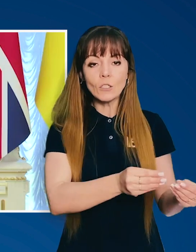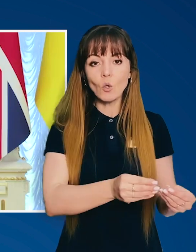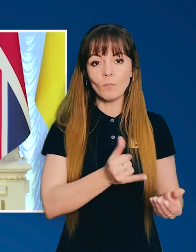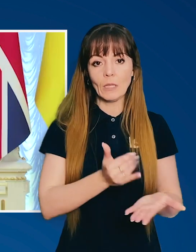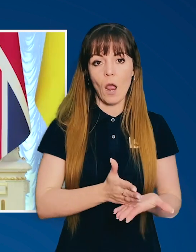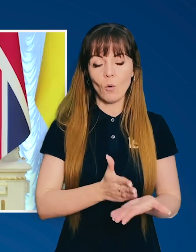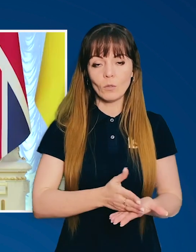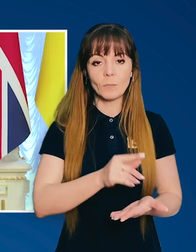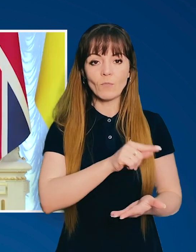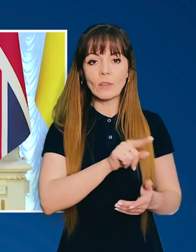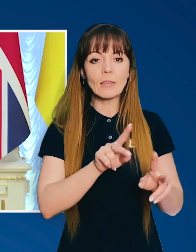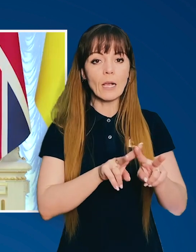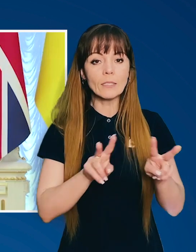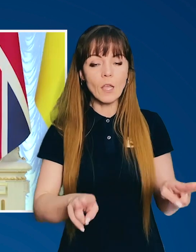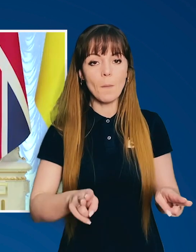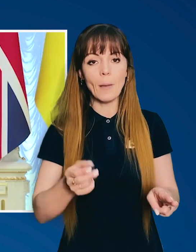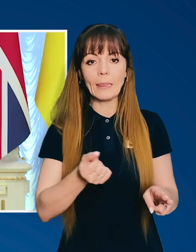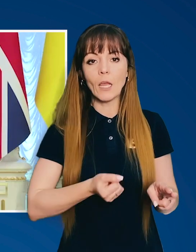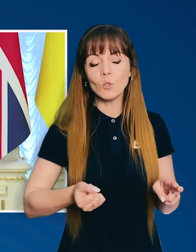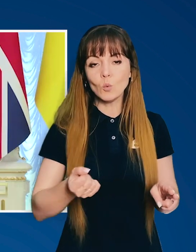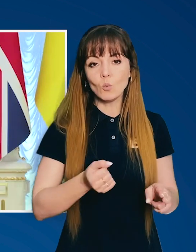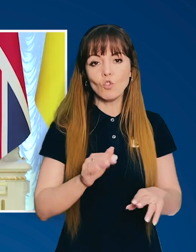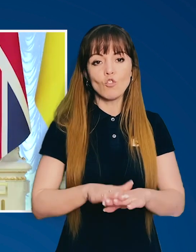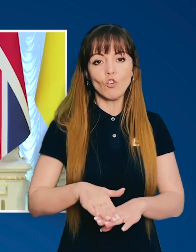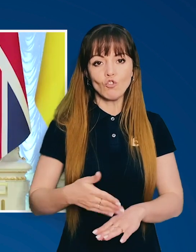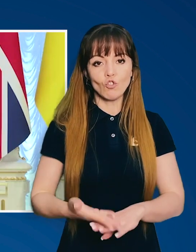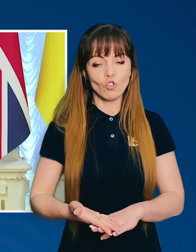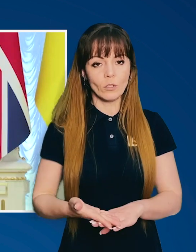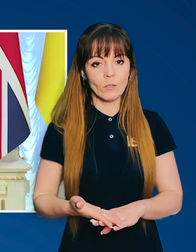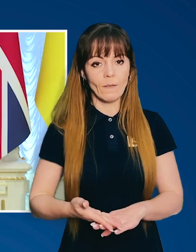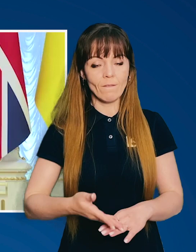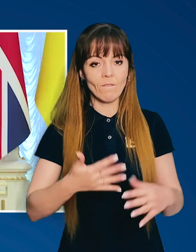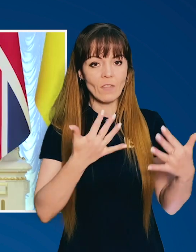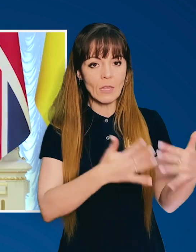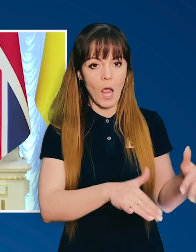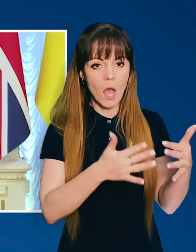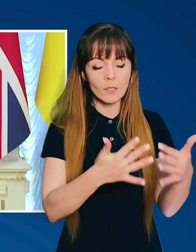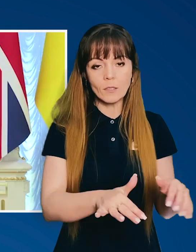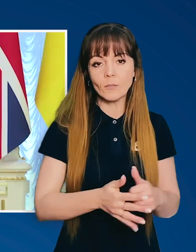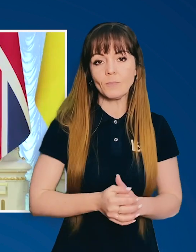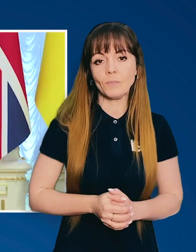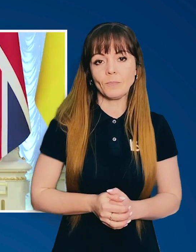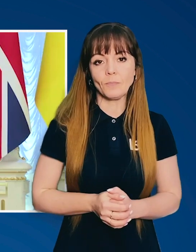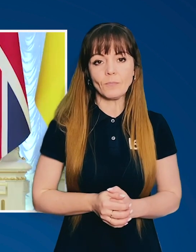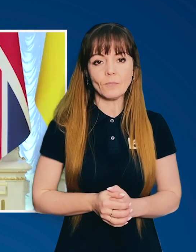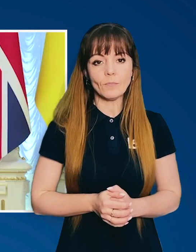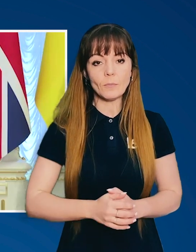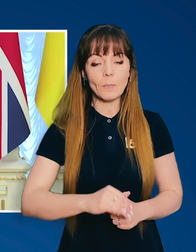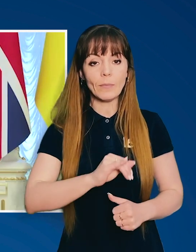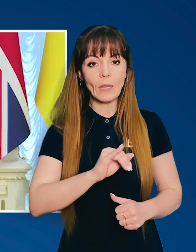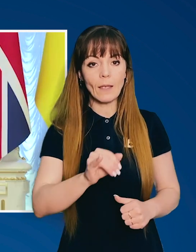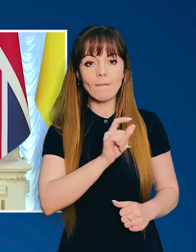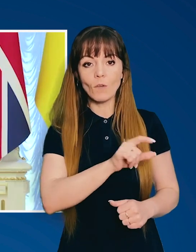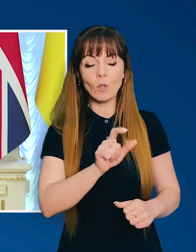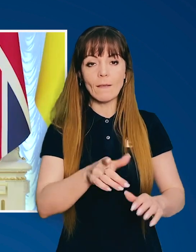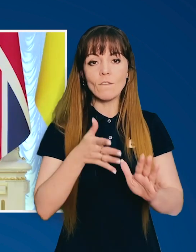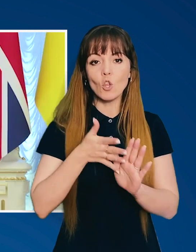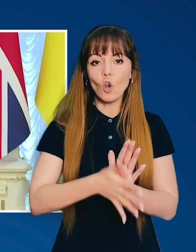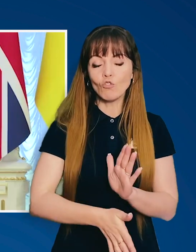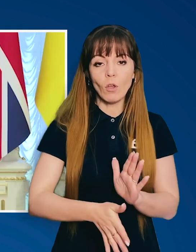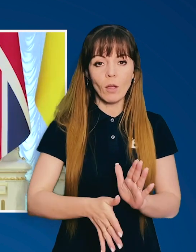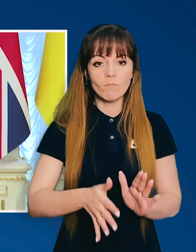значним тиском знаходяться. Вони так само несуть тяжкі втрати і